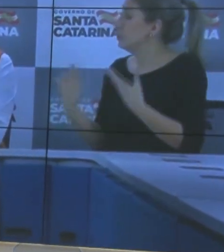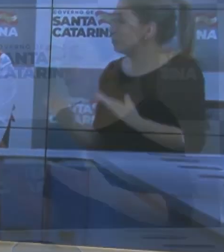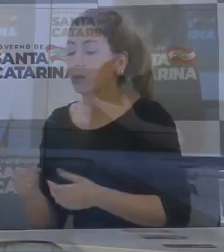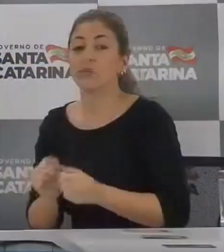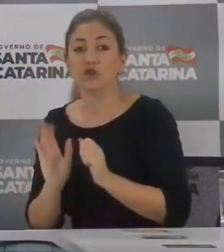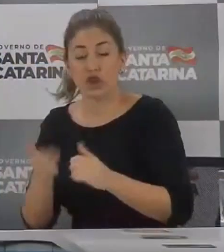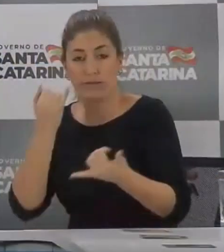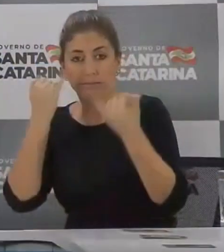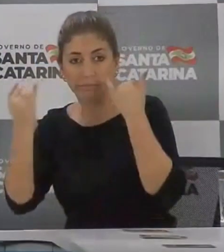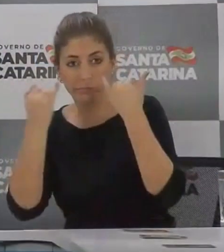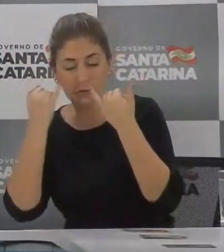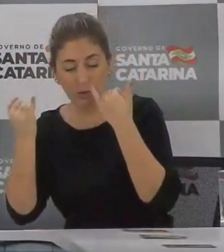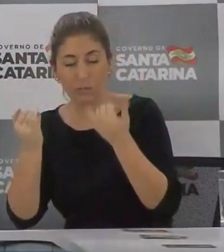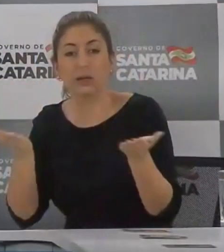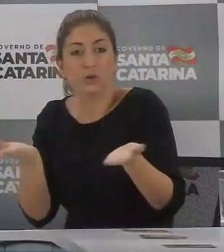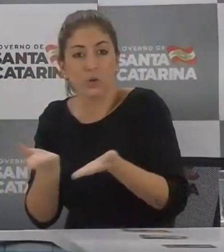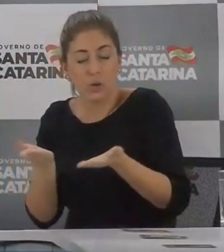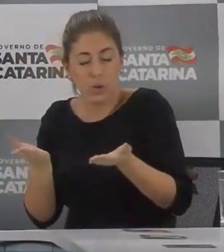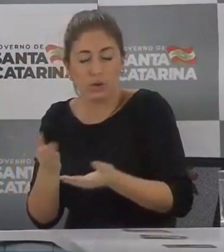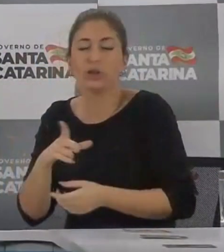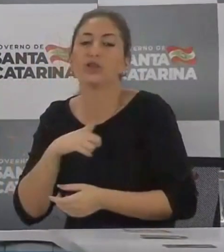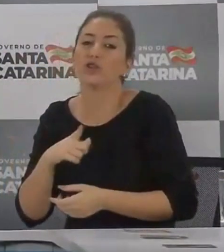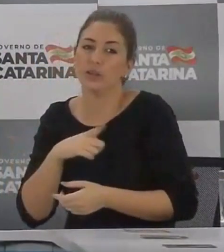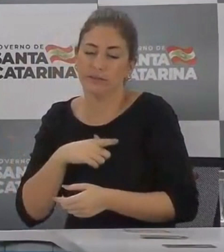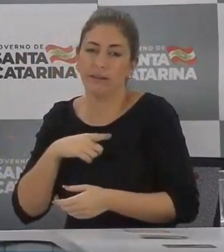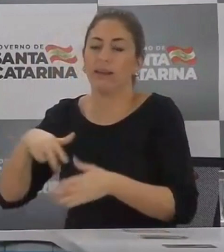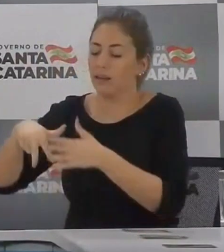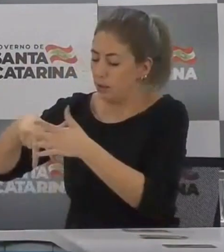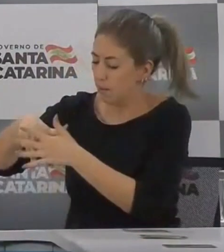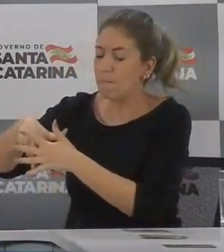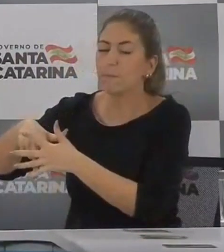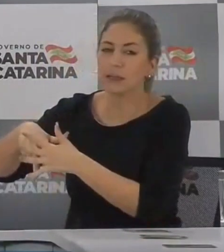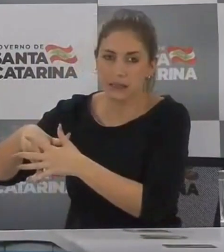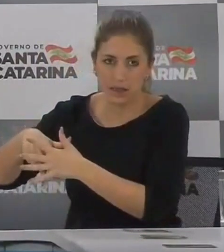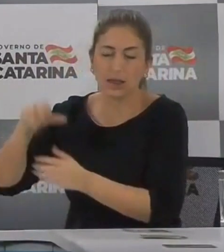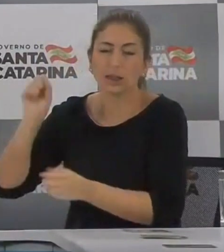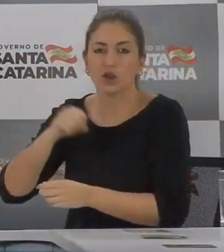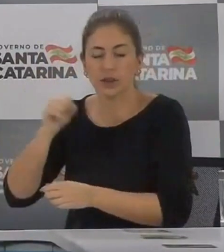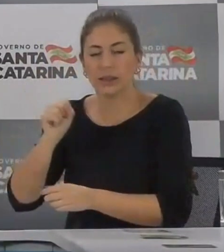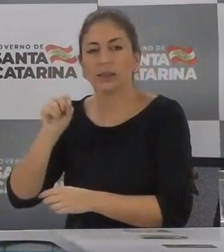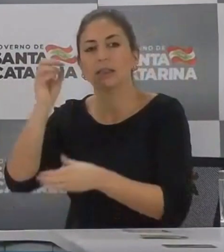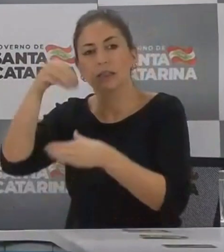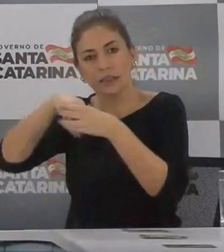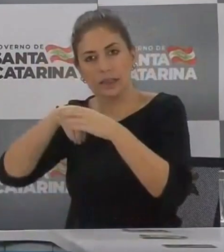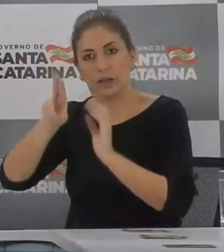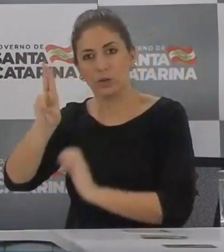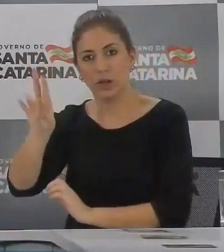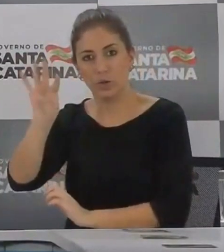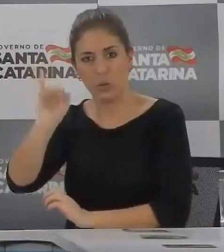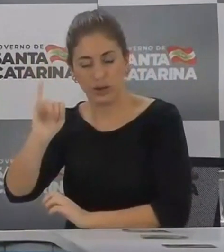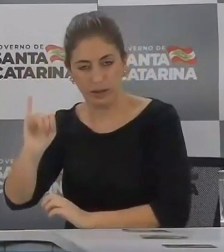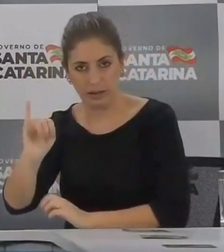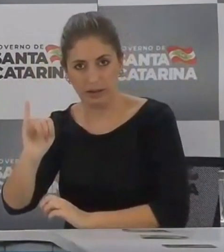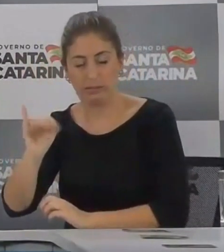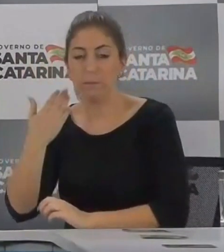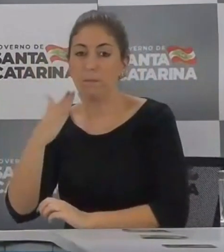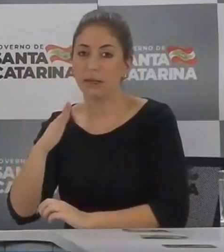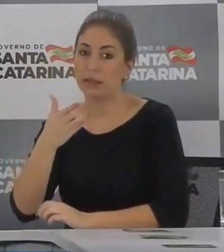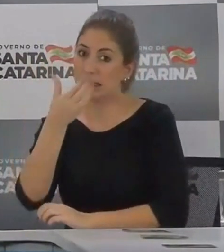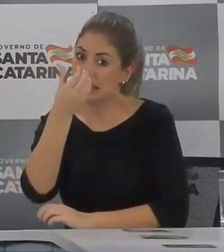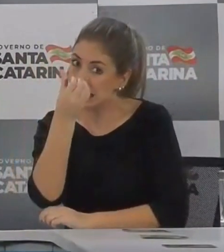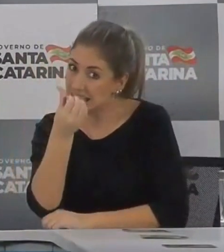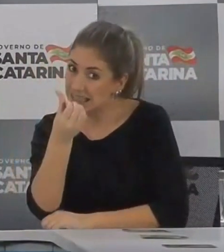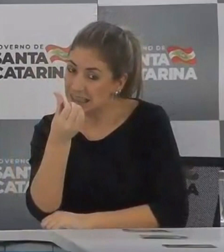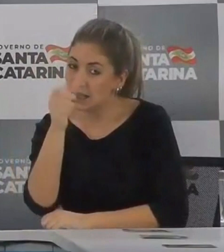atualmente alguns pacientes que estão em letras de UTI, mas a grande maioria está em residência. Desses que estão em letras de UTI, atualmente, nós temos seis